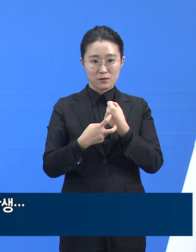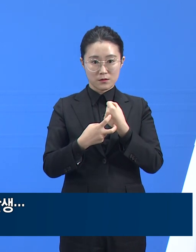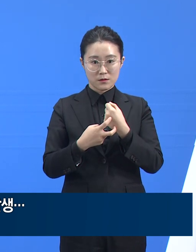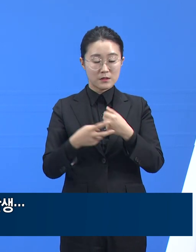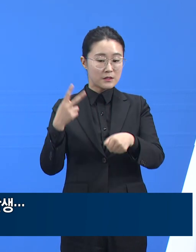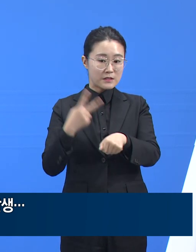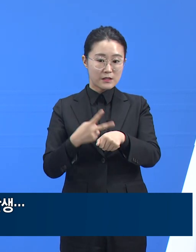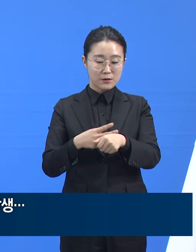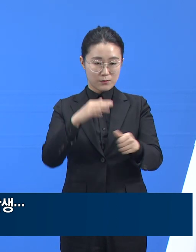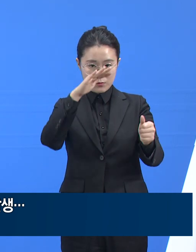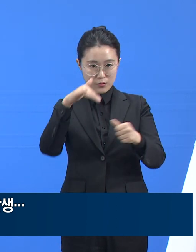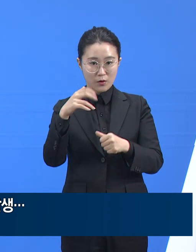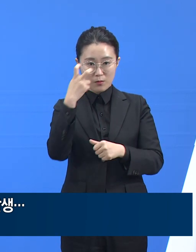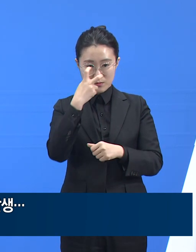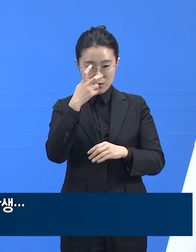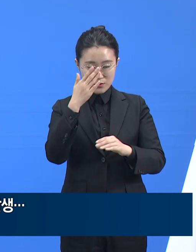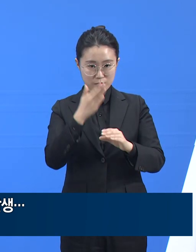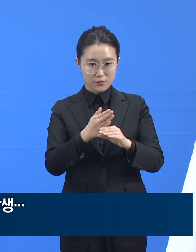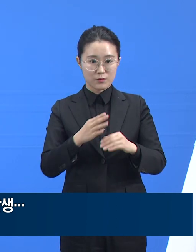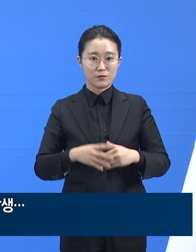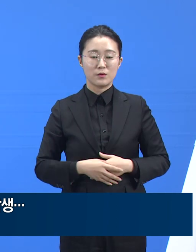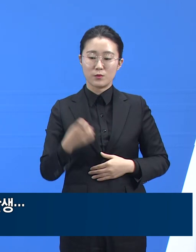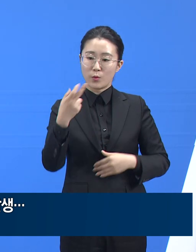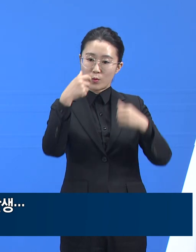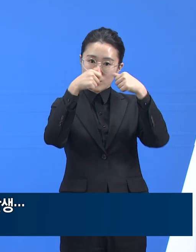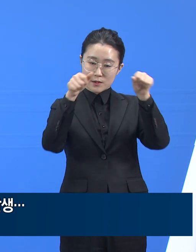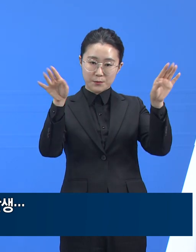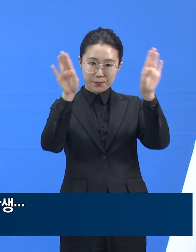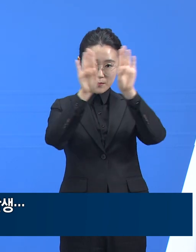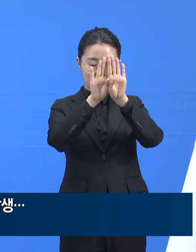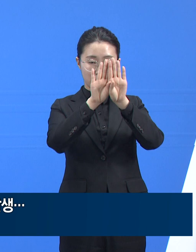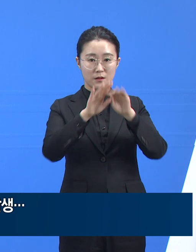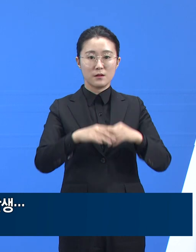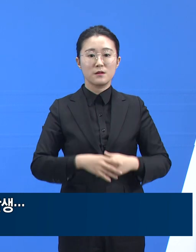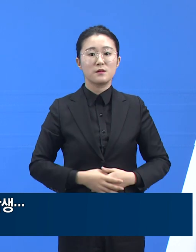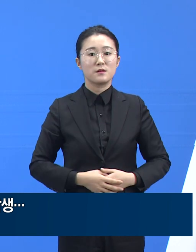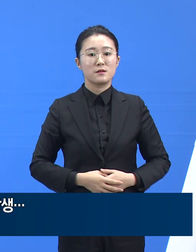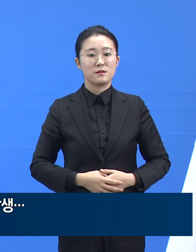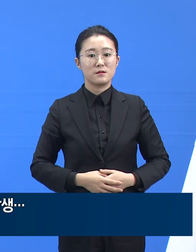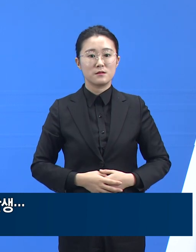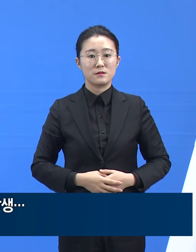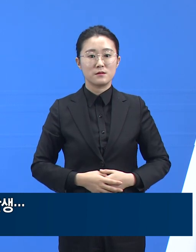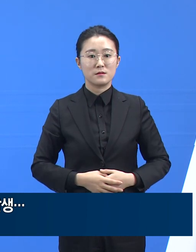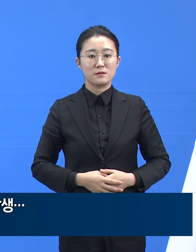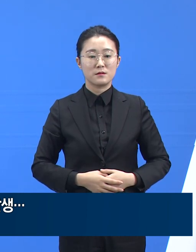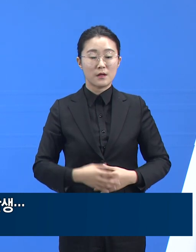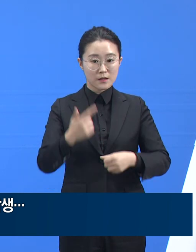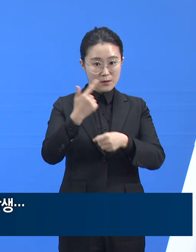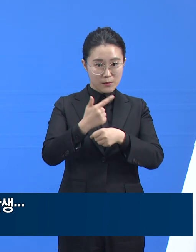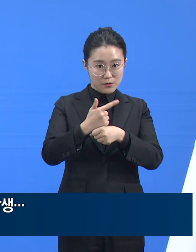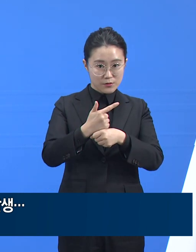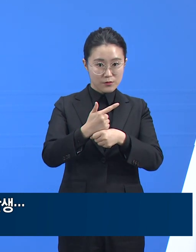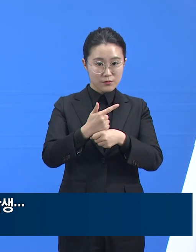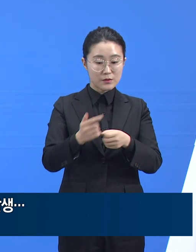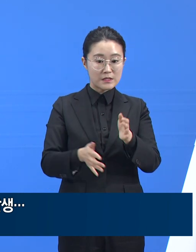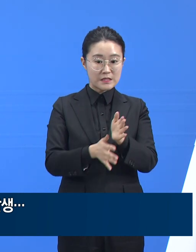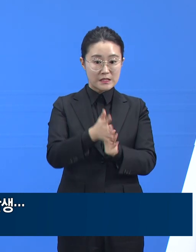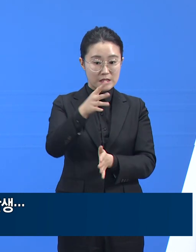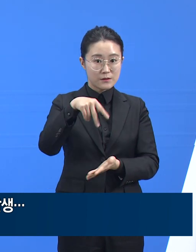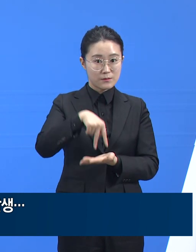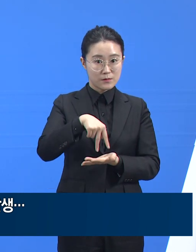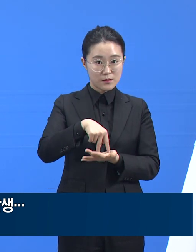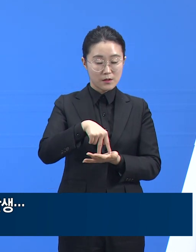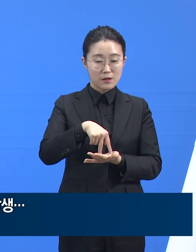나온 요양시설은 13일부터 27일까지 2주 동안 폐쇄 조치될 계획입니다. 남양주시는 지난 9일부터